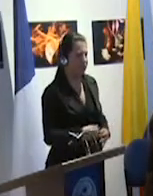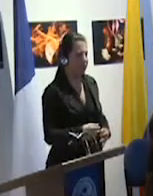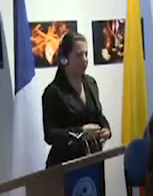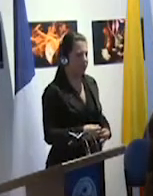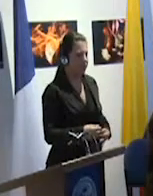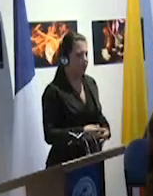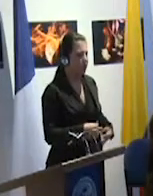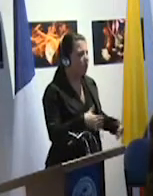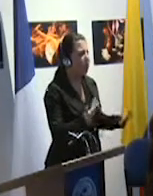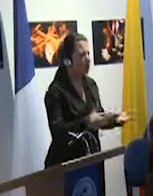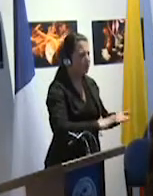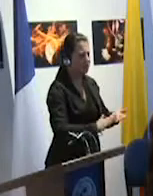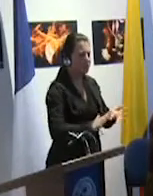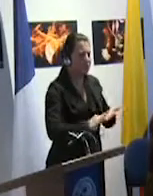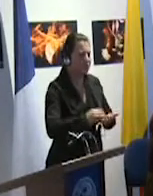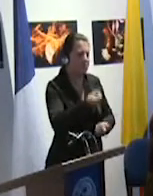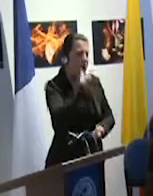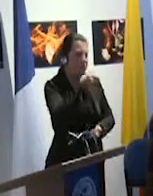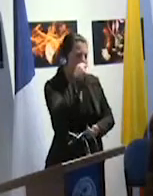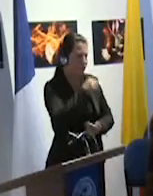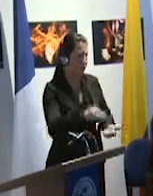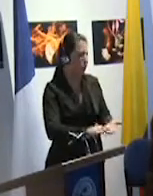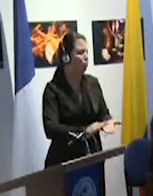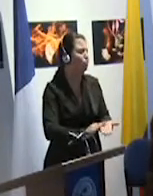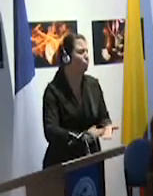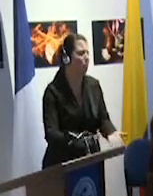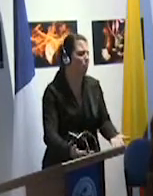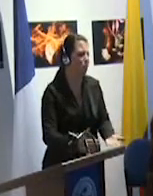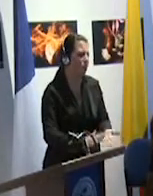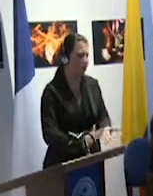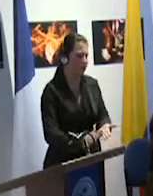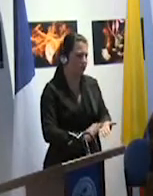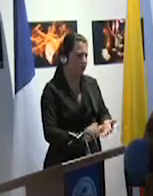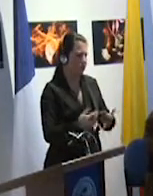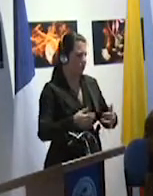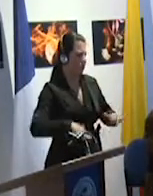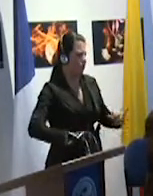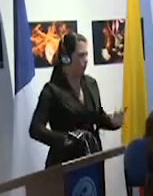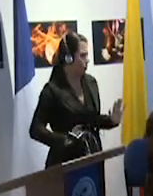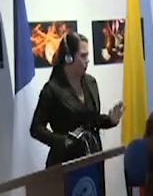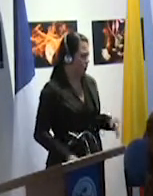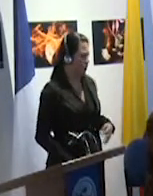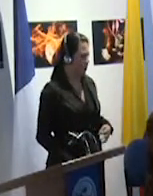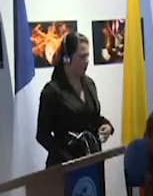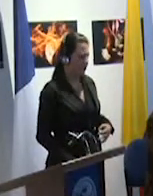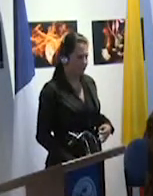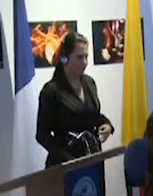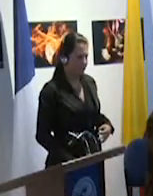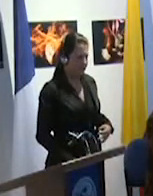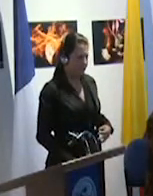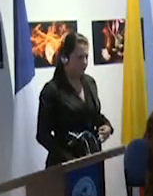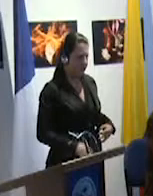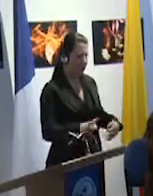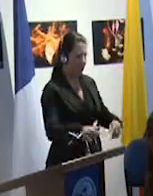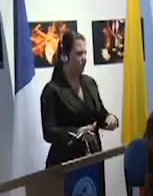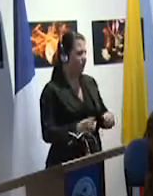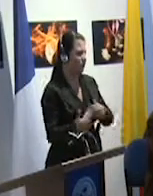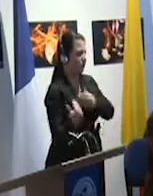diferentes, ya que están en situación de discapacidad, hay que curarlos. Y quién es el que sana, pues es el médico.